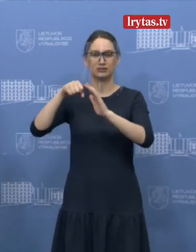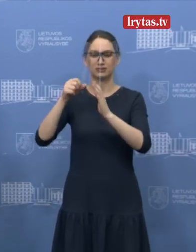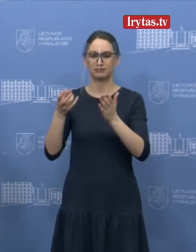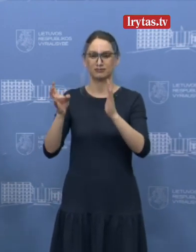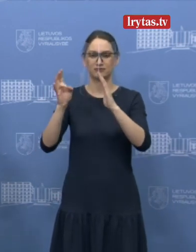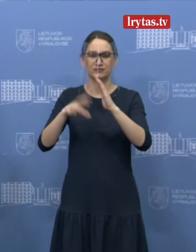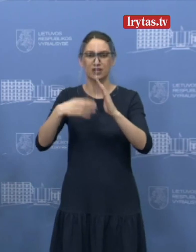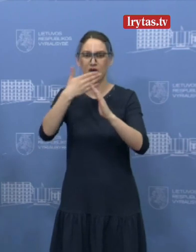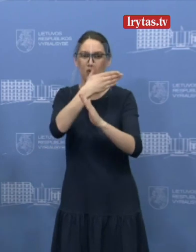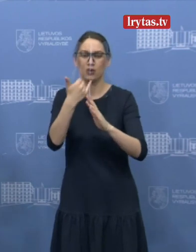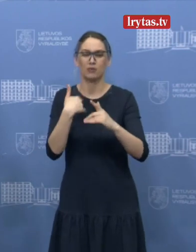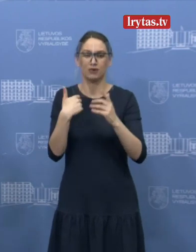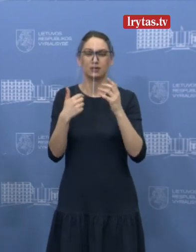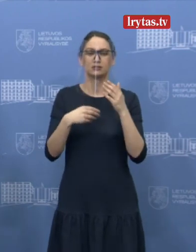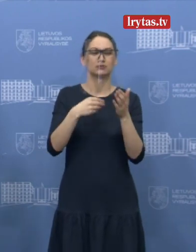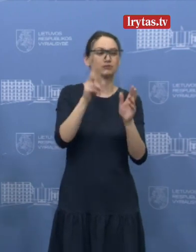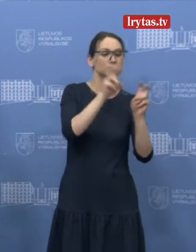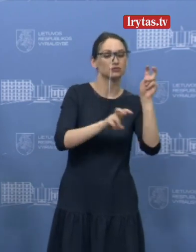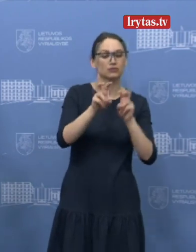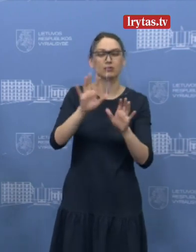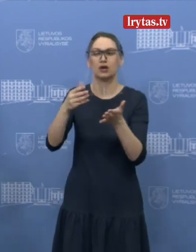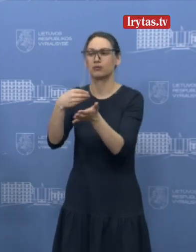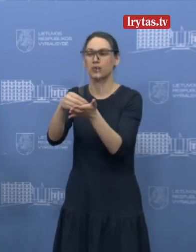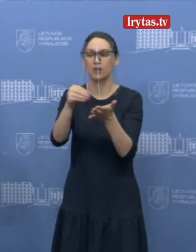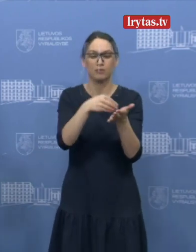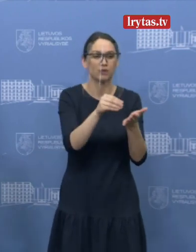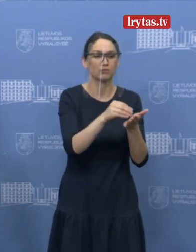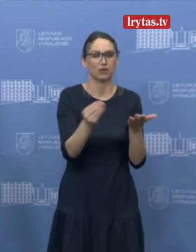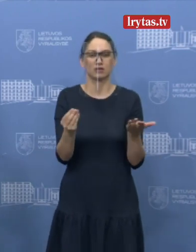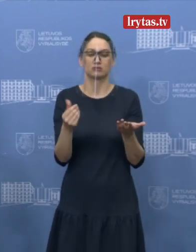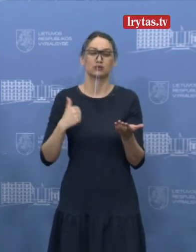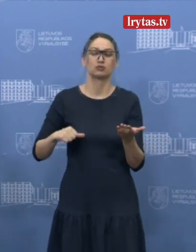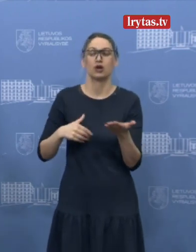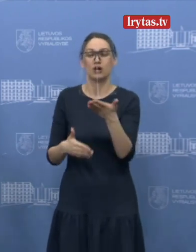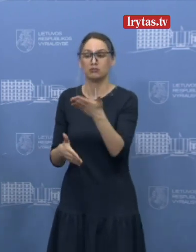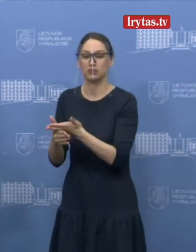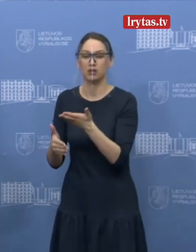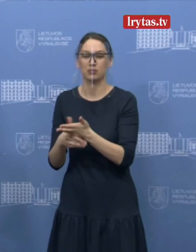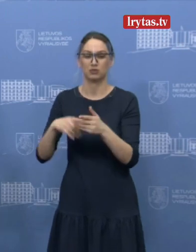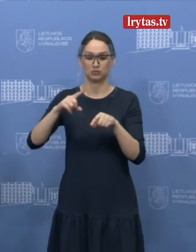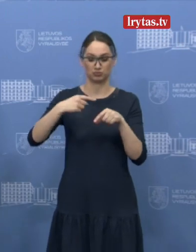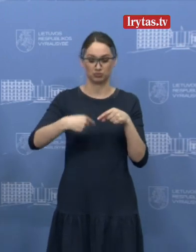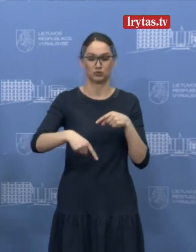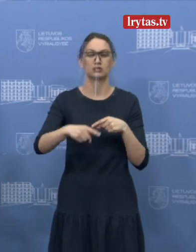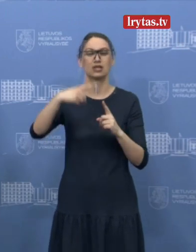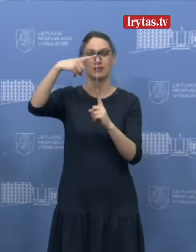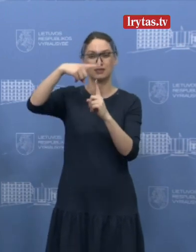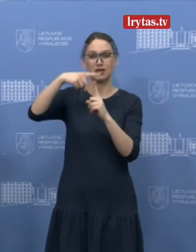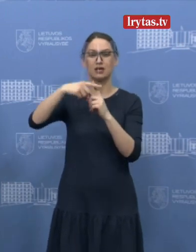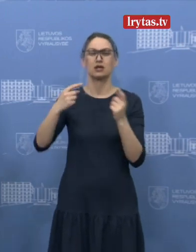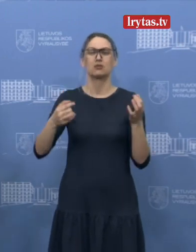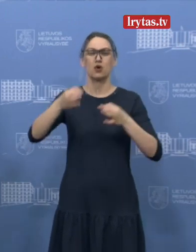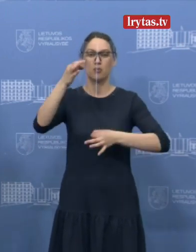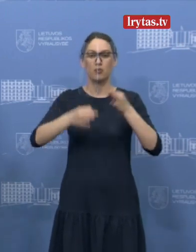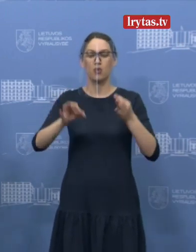dienai neskaičiuojame, perkame tai, ką reikia, padėdame žmonėms kaip galim ir artimiausio tarybos posėdėje siūlysime